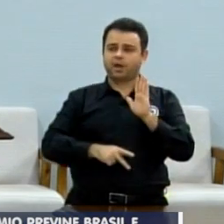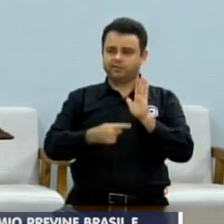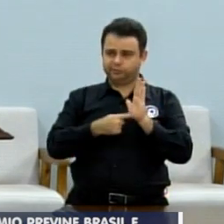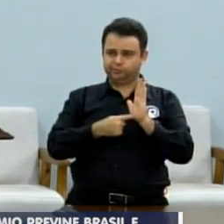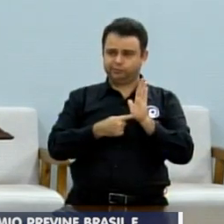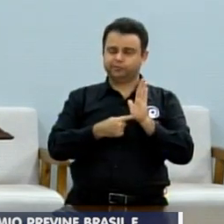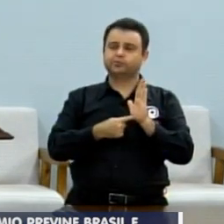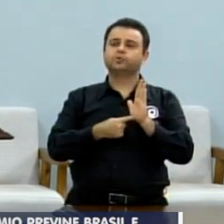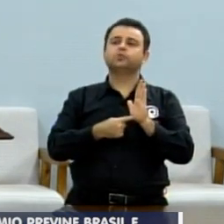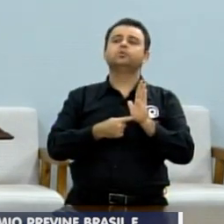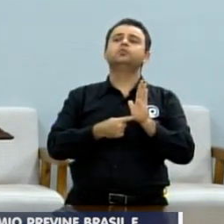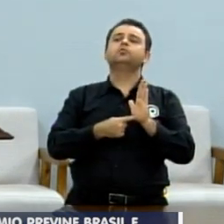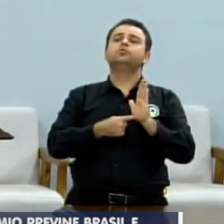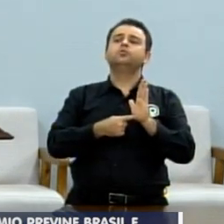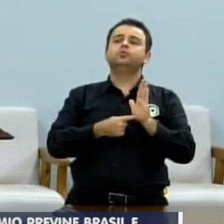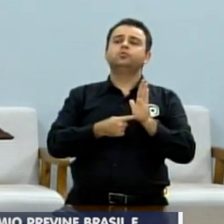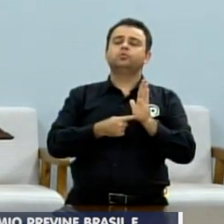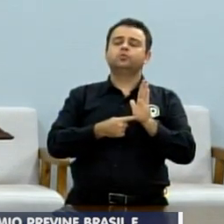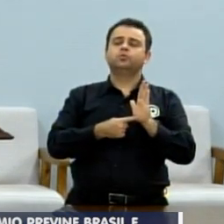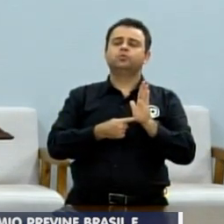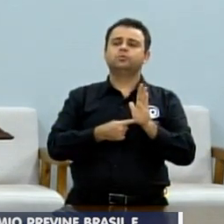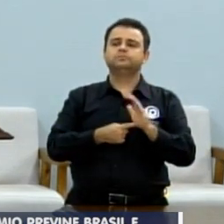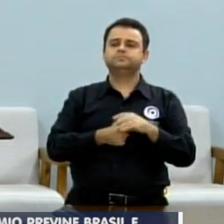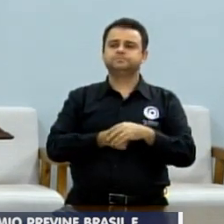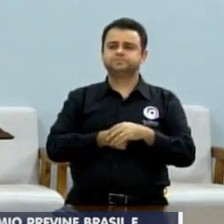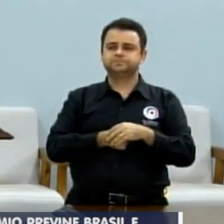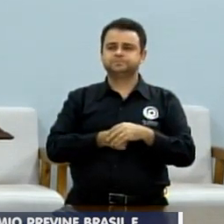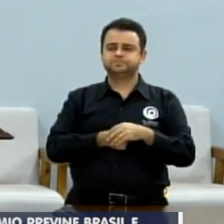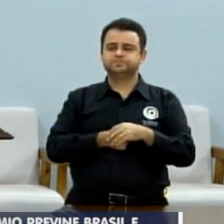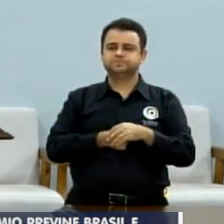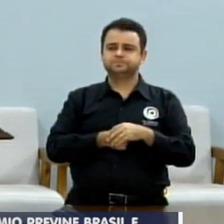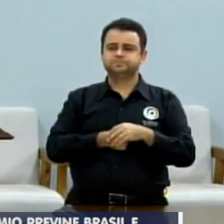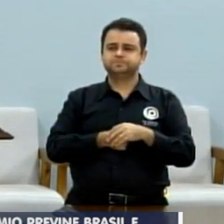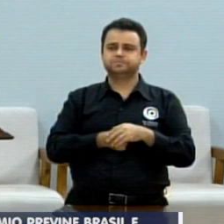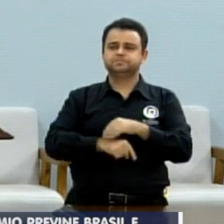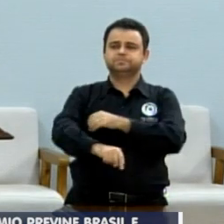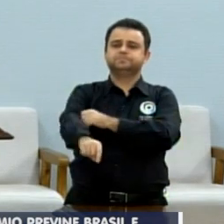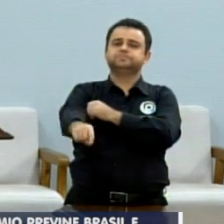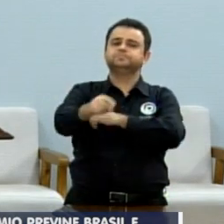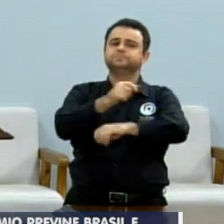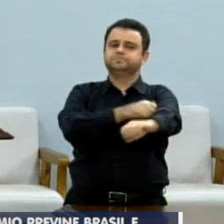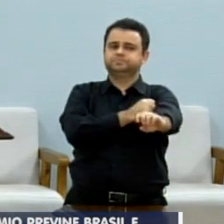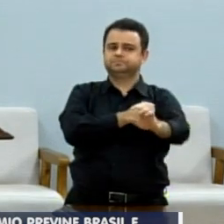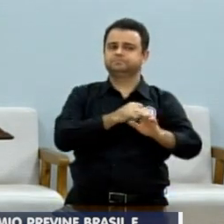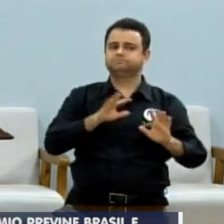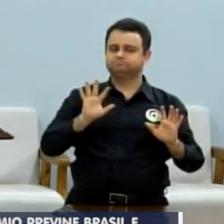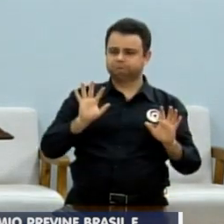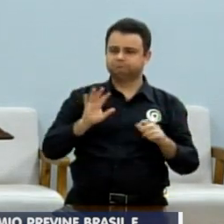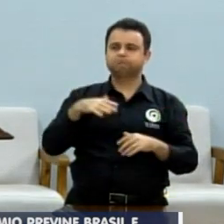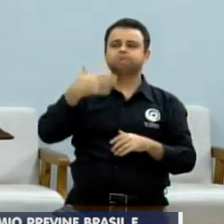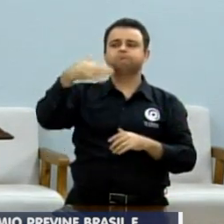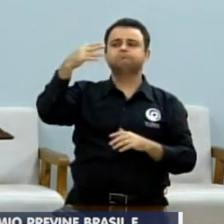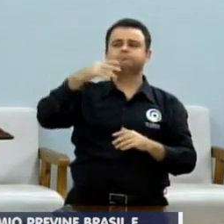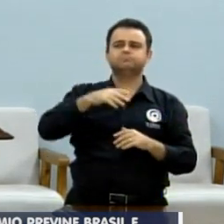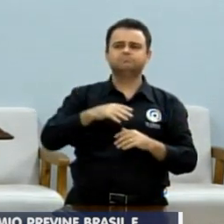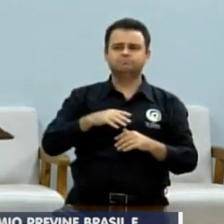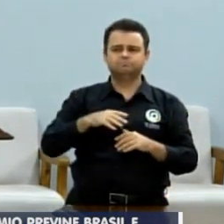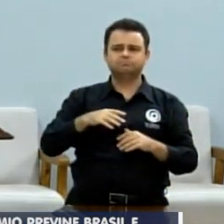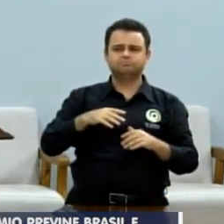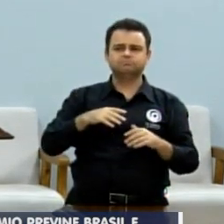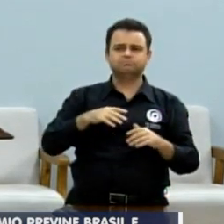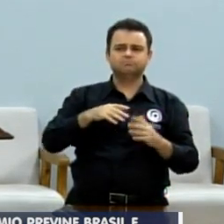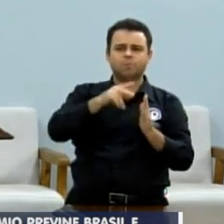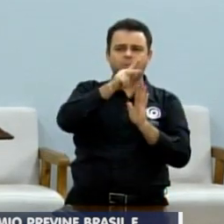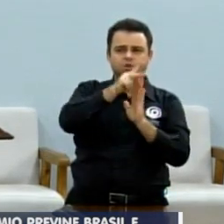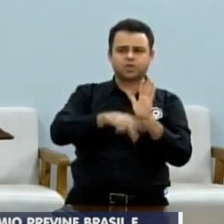esse projeto já foi vetado, ainda não passou na casa, mas vai ser, já foi vetado, né, vai passar